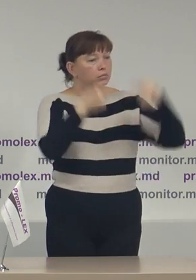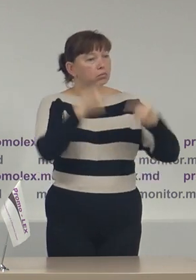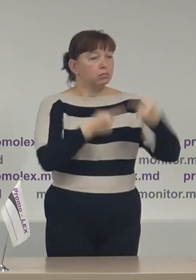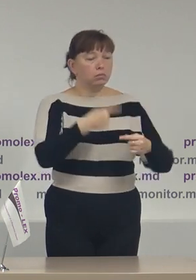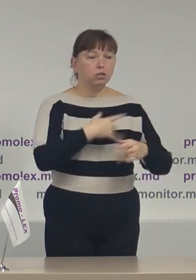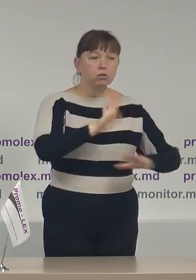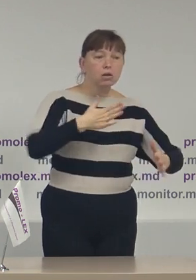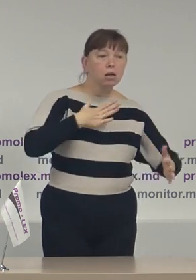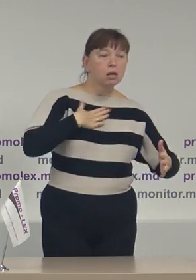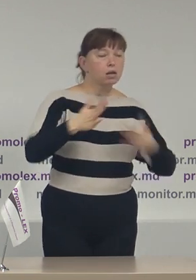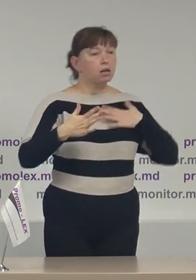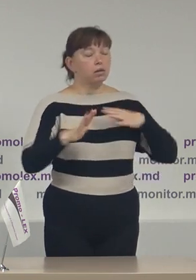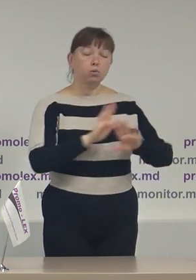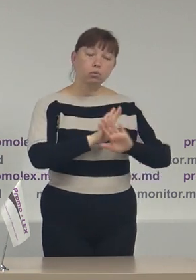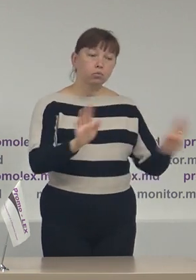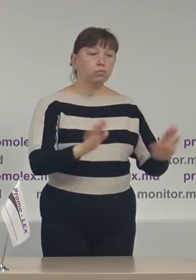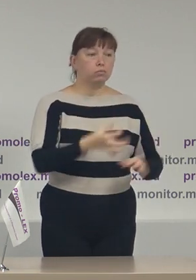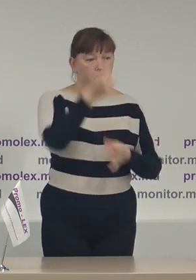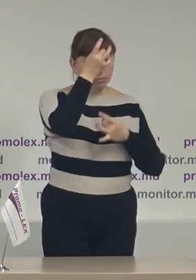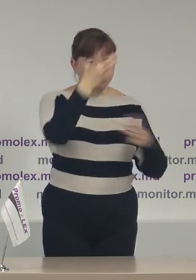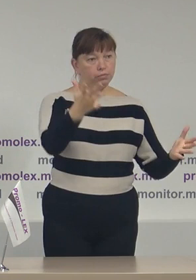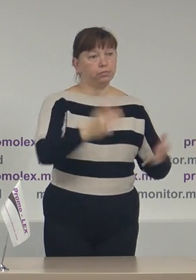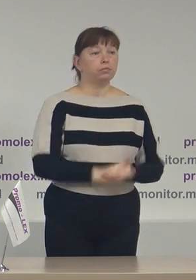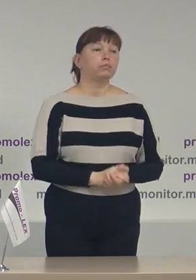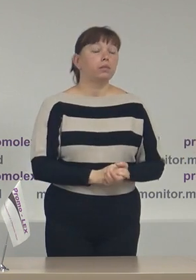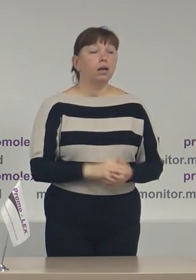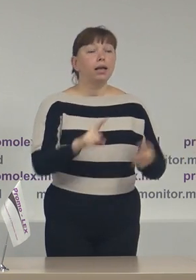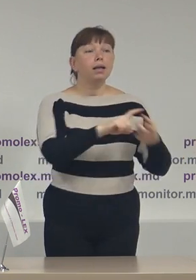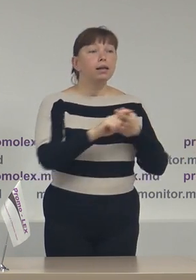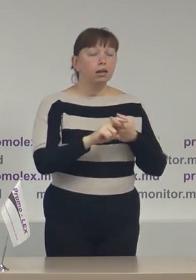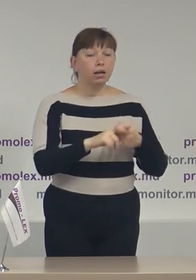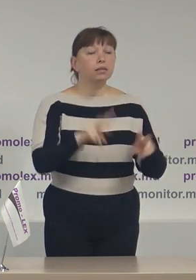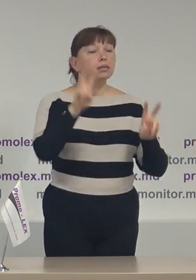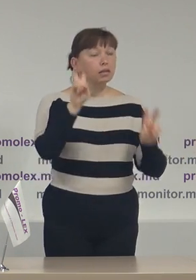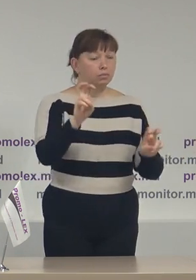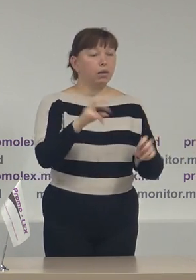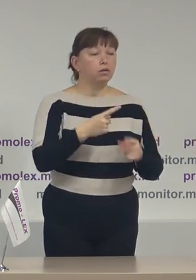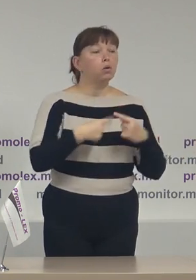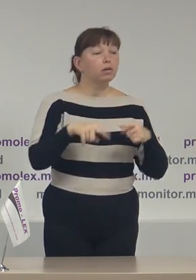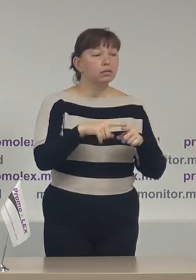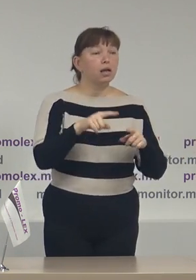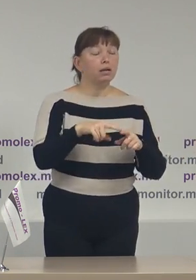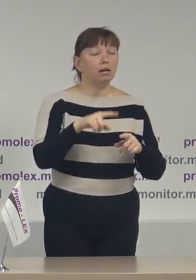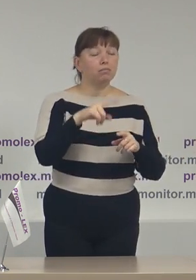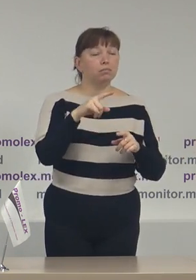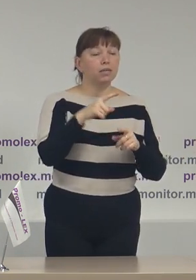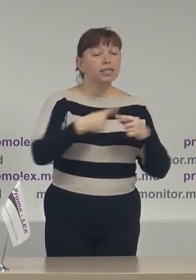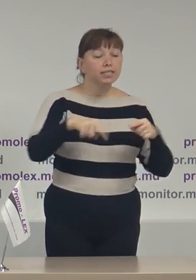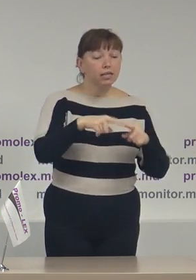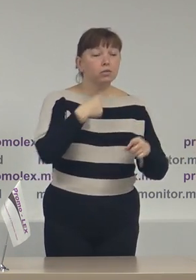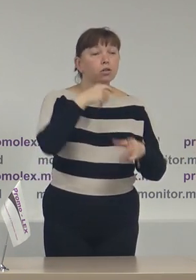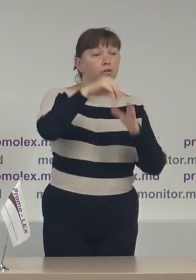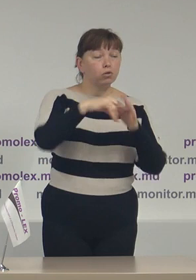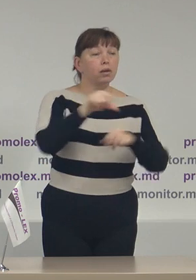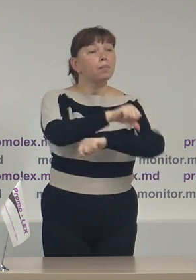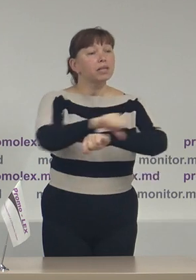reprezentanților organelor de drept. Legat de aspectele de organizare a secțiilor de votare peste hotare am vrut să